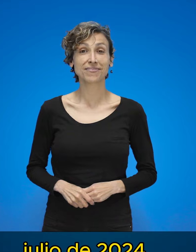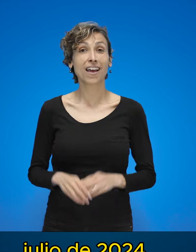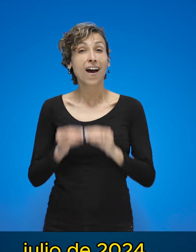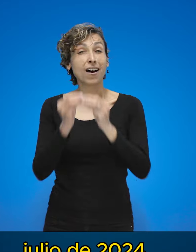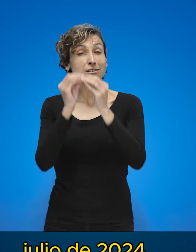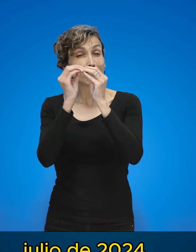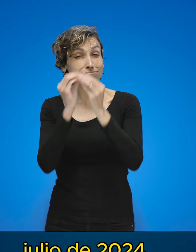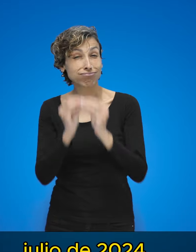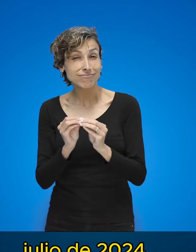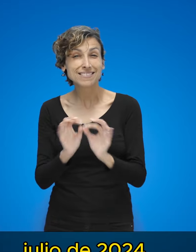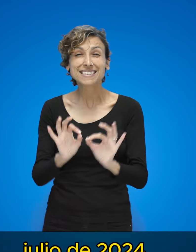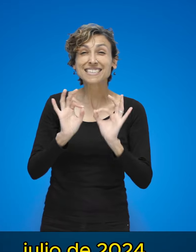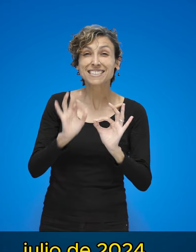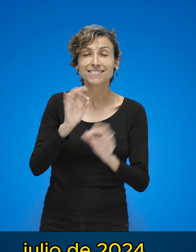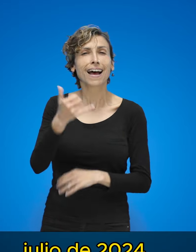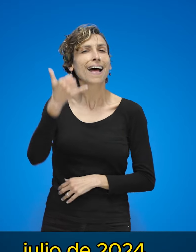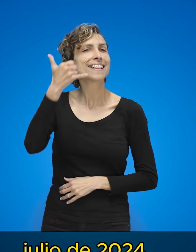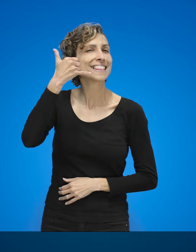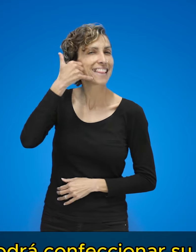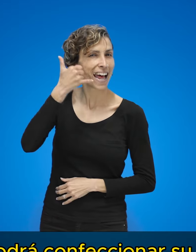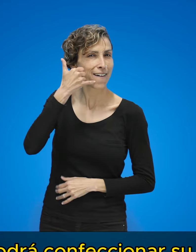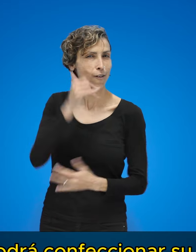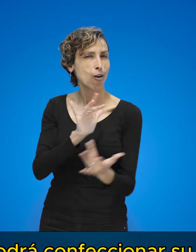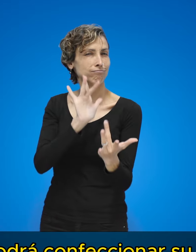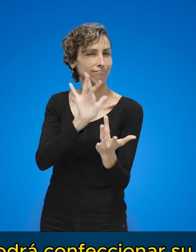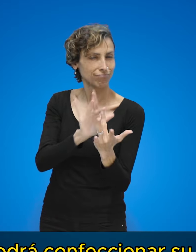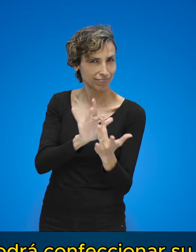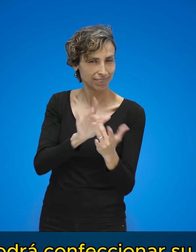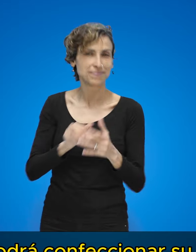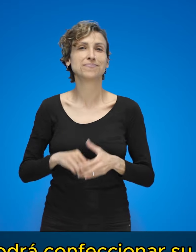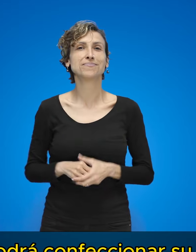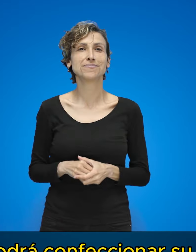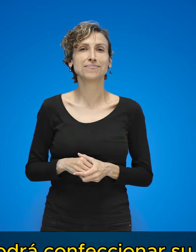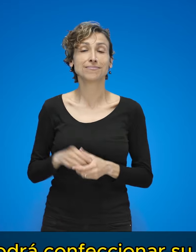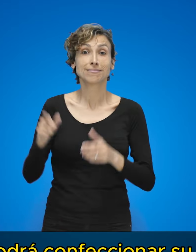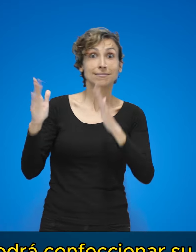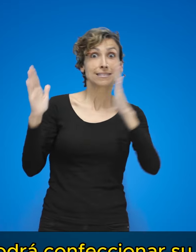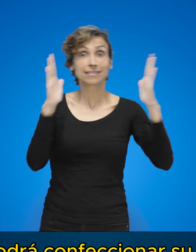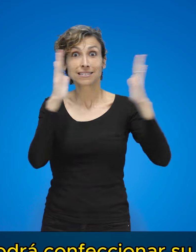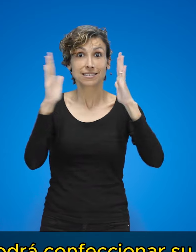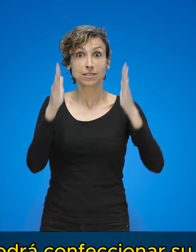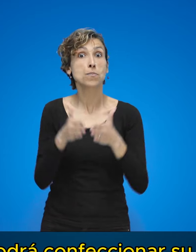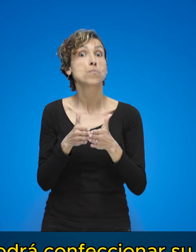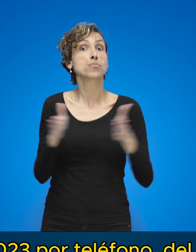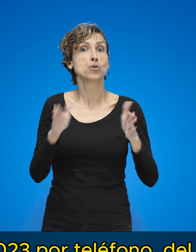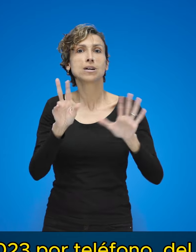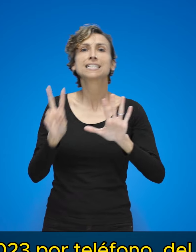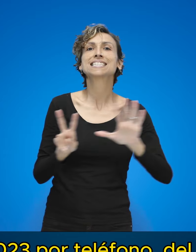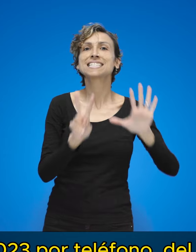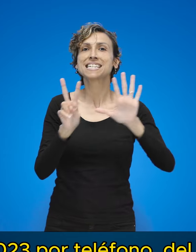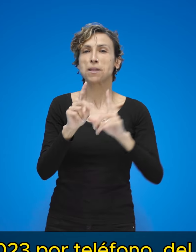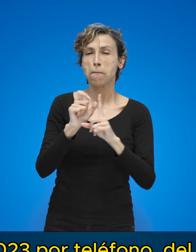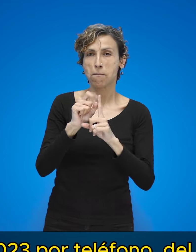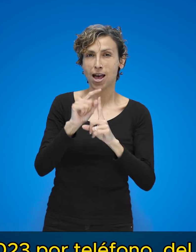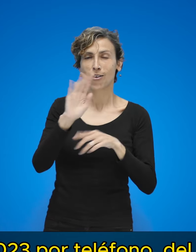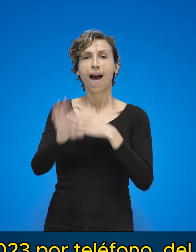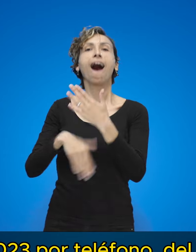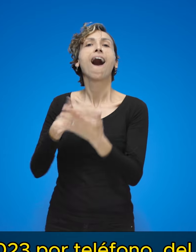La agencia tributaria podrá confeccionar su declaración de renta 2023 por teléfono del